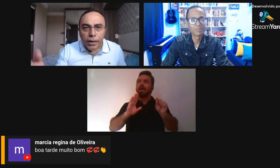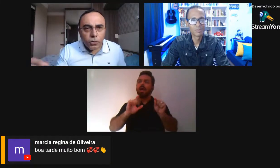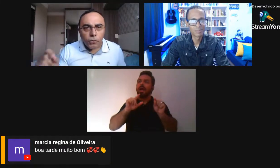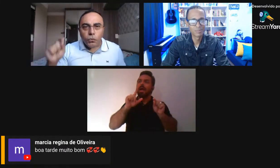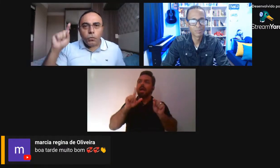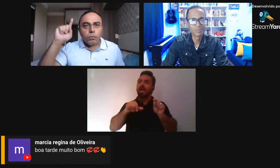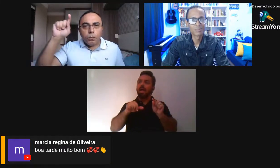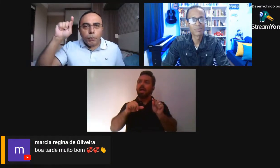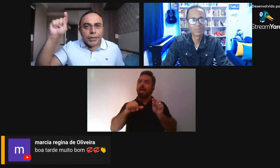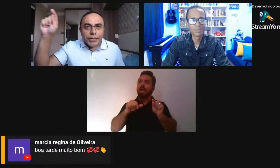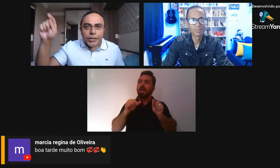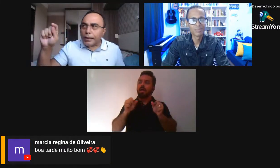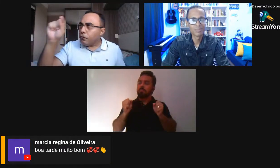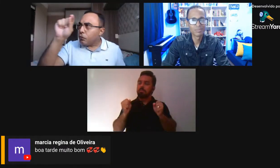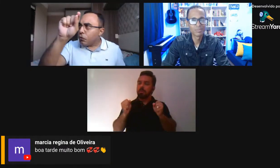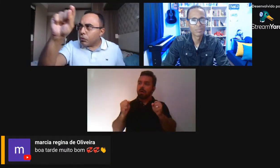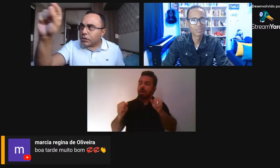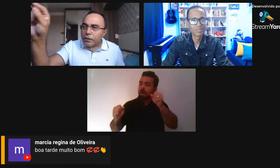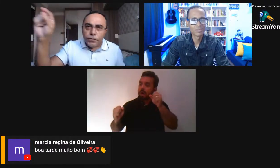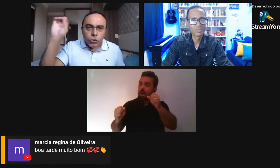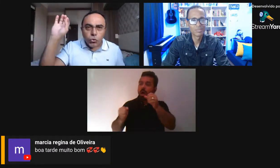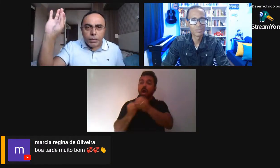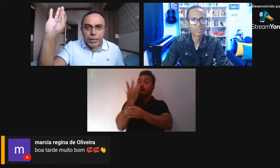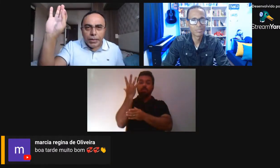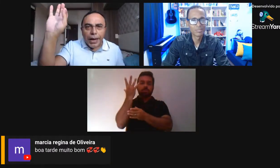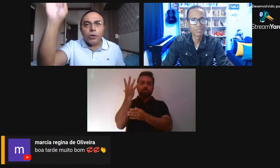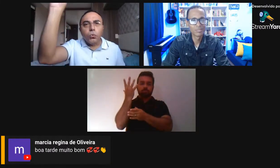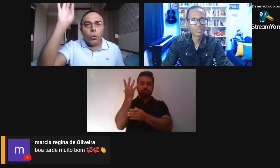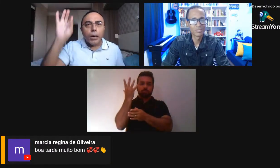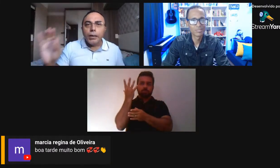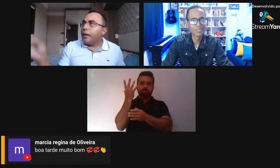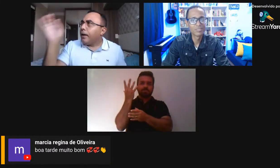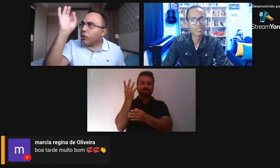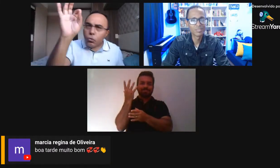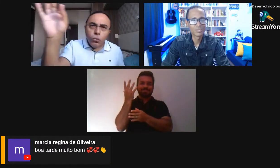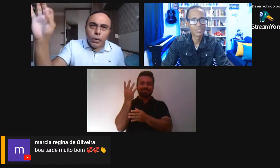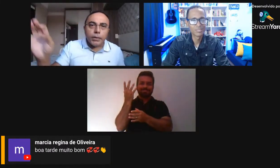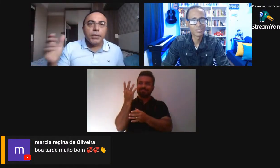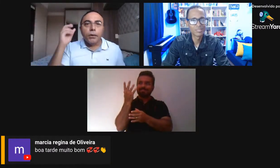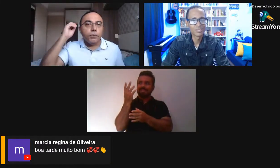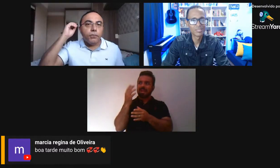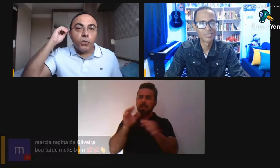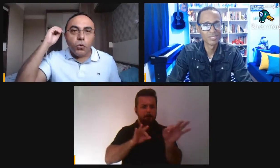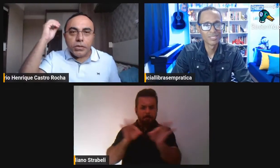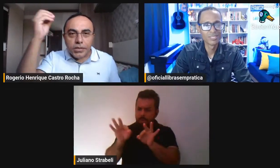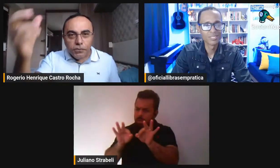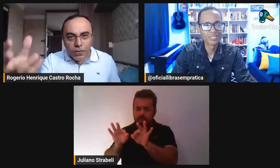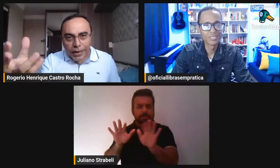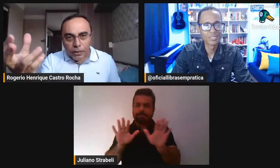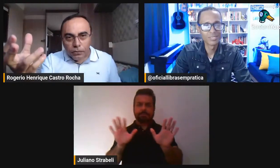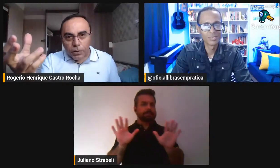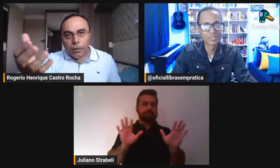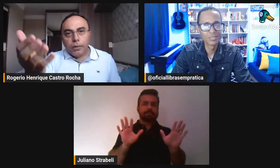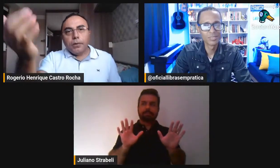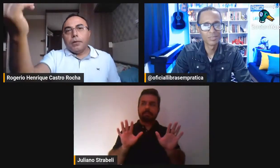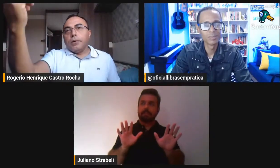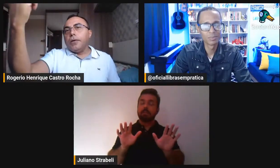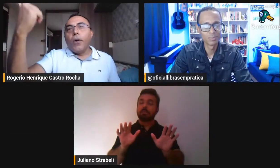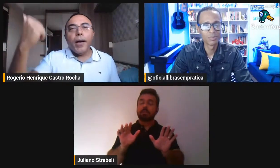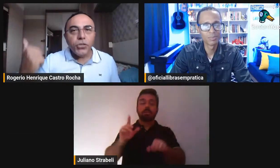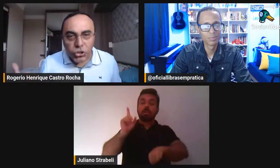pensando, agora eu vou planejar que eu vou escrever sobre a lua. A lua... Não, foram coisas que vieram,